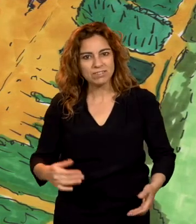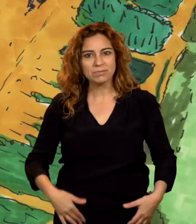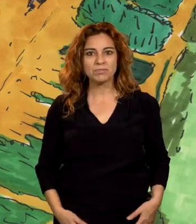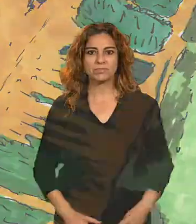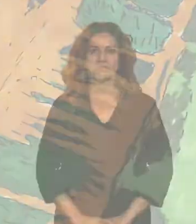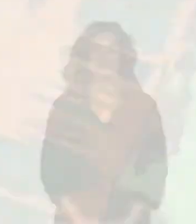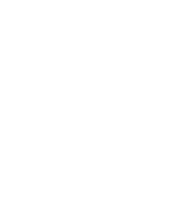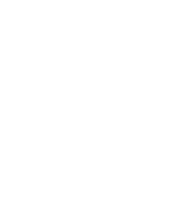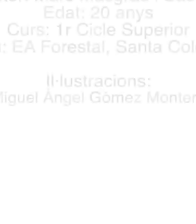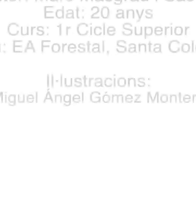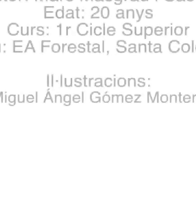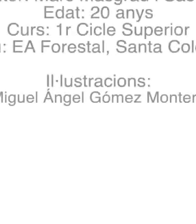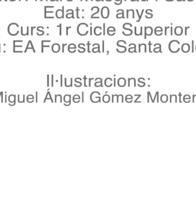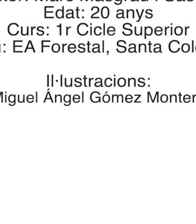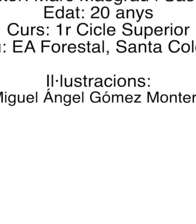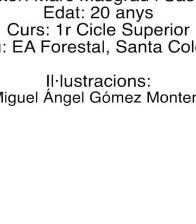Gràcies. Gràcies.